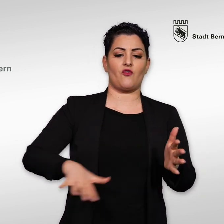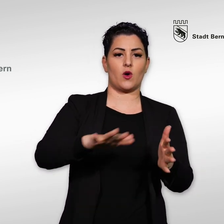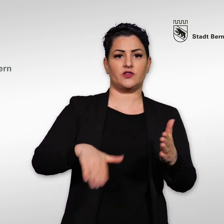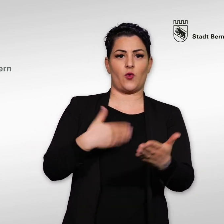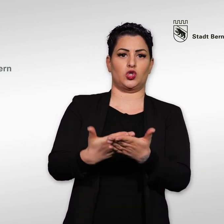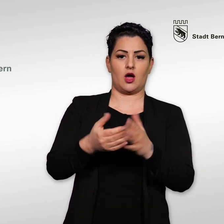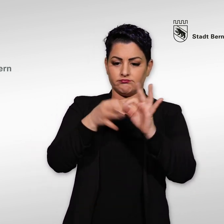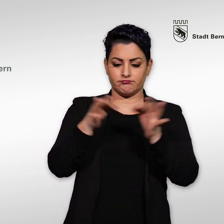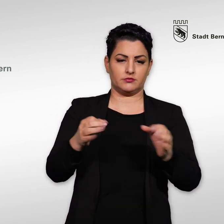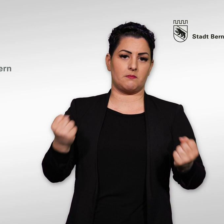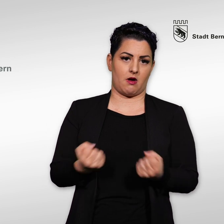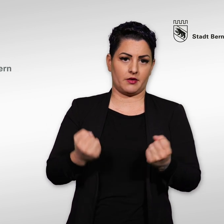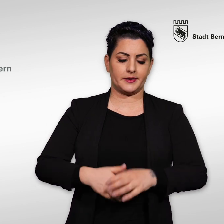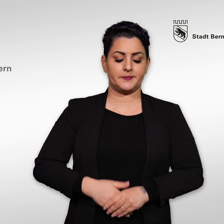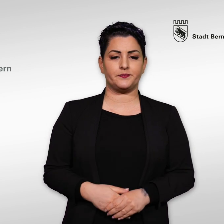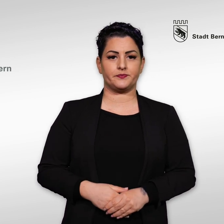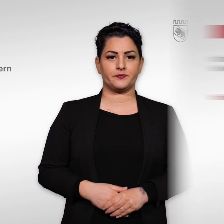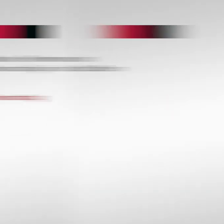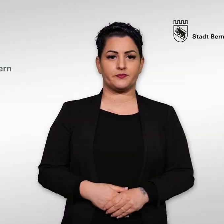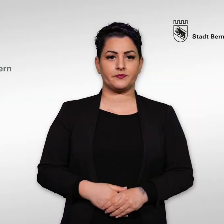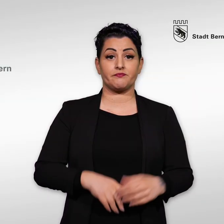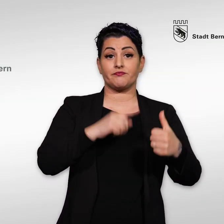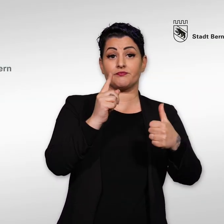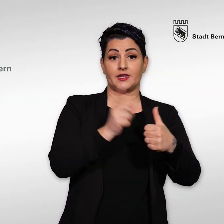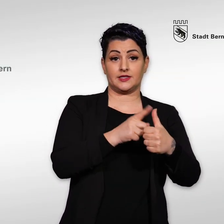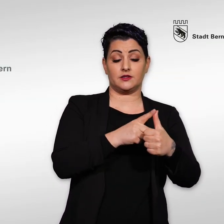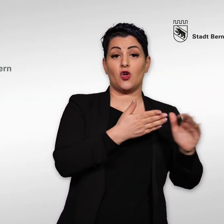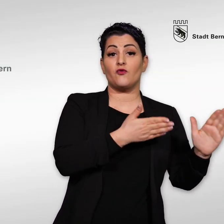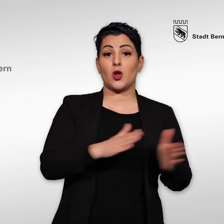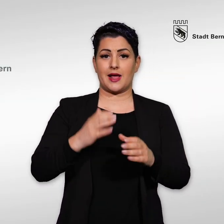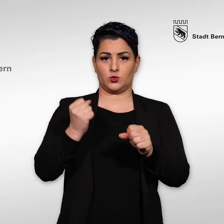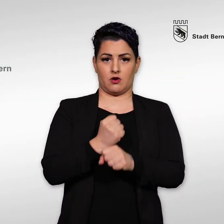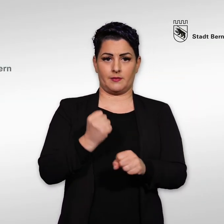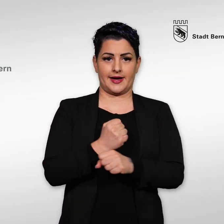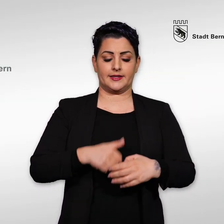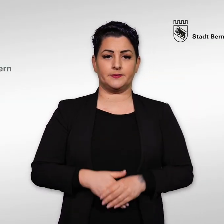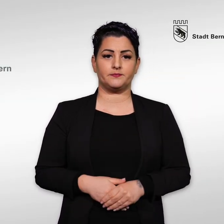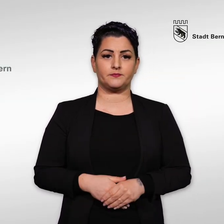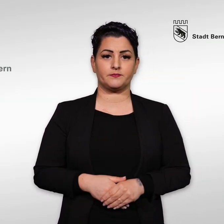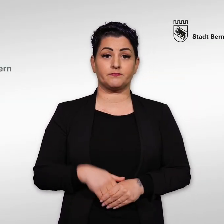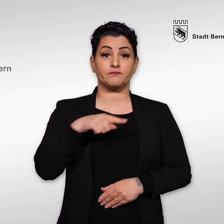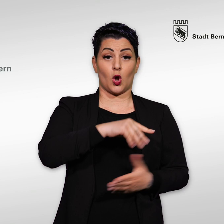Ihnen in vier Schritten, wie Sie einen Volksvorschlag lancieren. 1. Vorbereitungsarbeiten